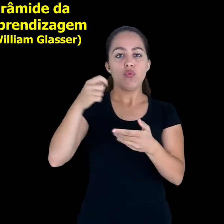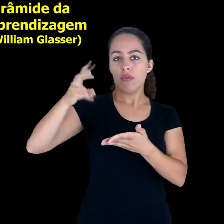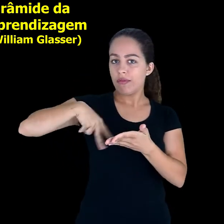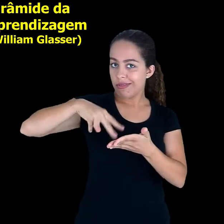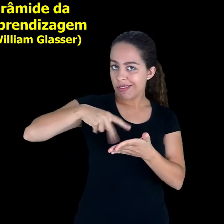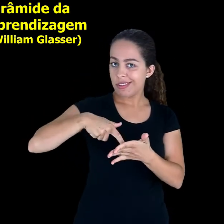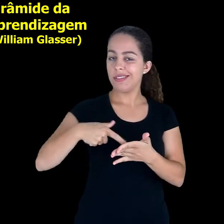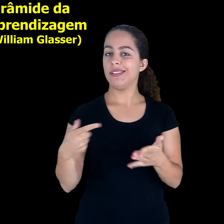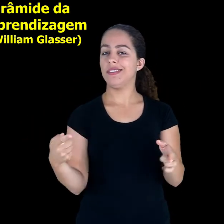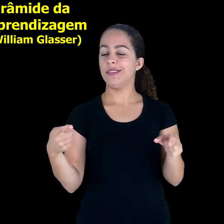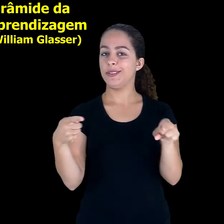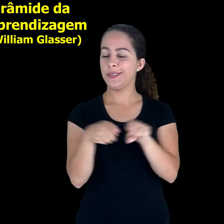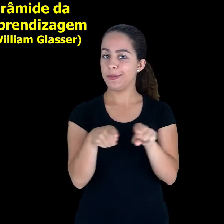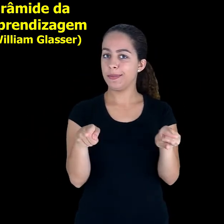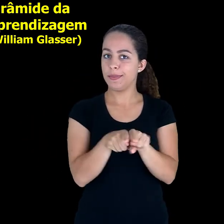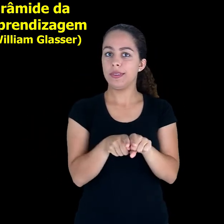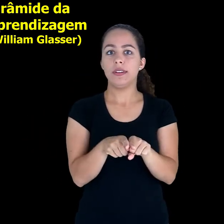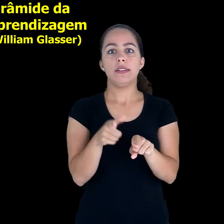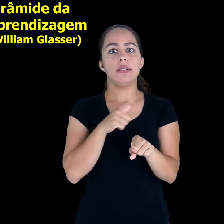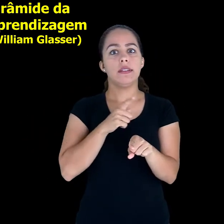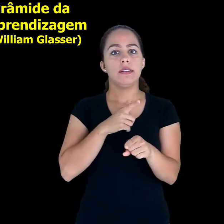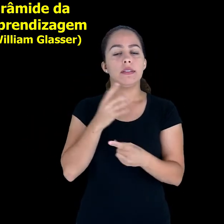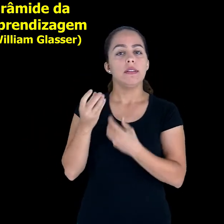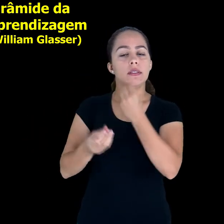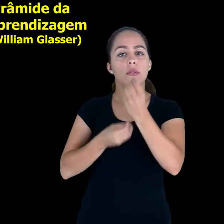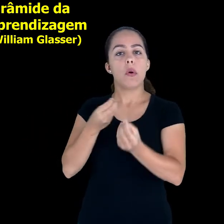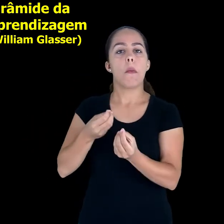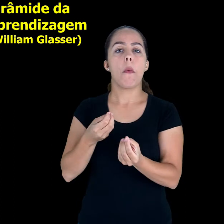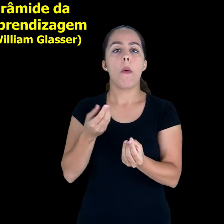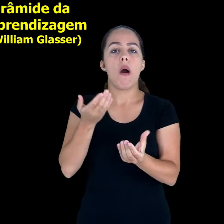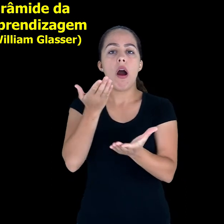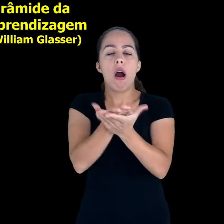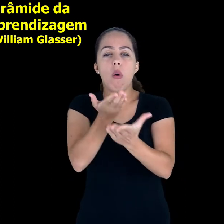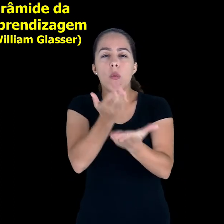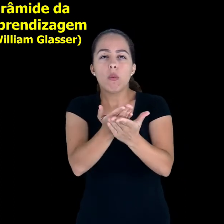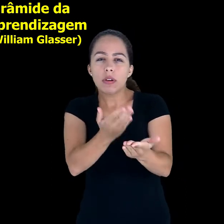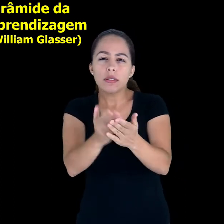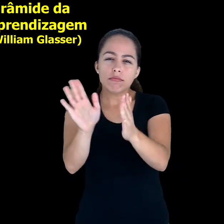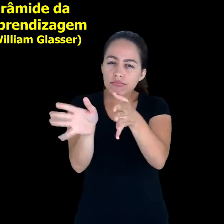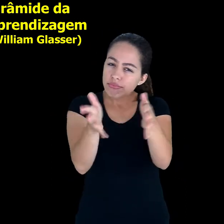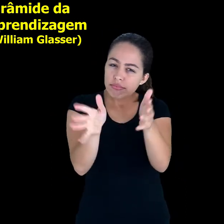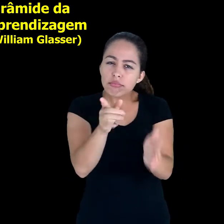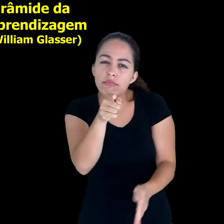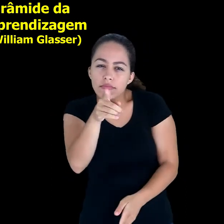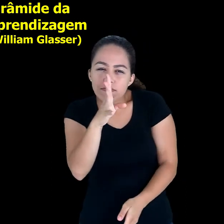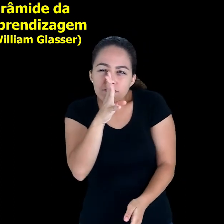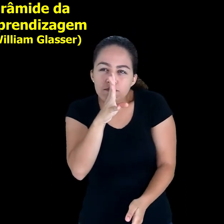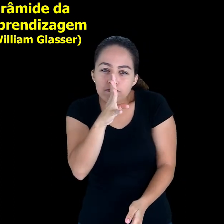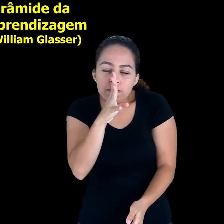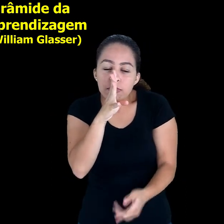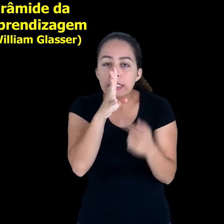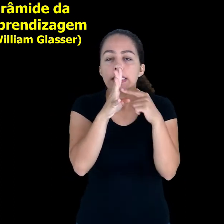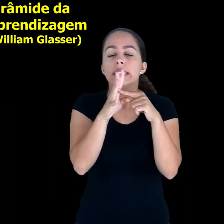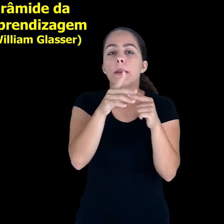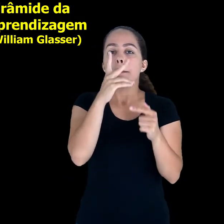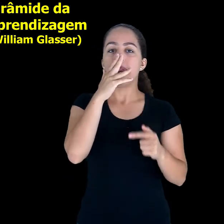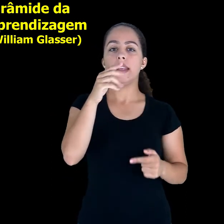leituras e a própria escuta, as aulas expositivas, elas já entram